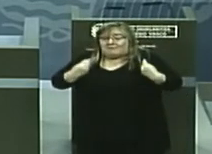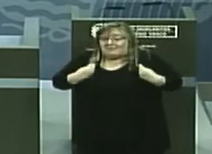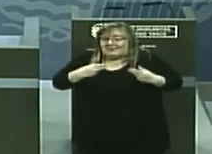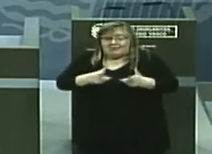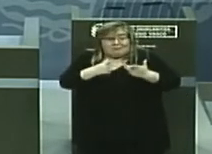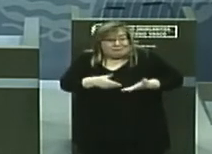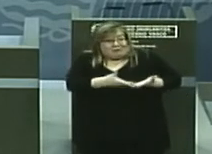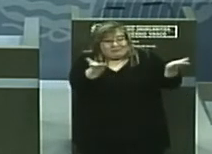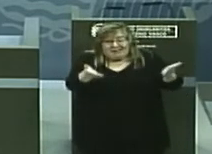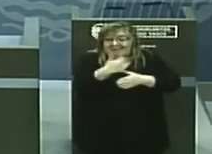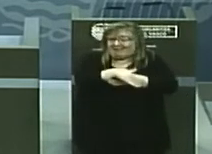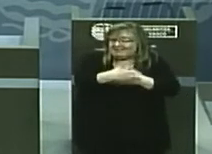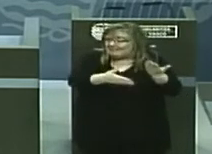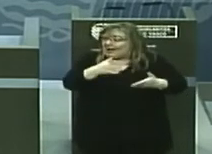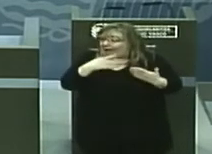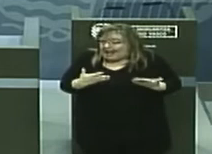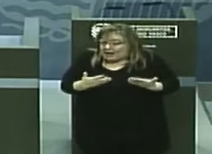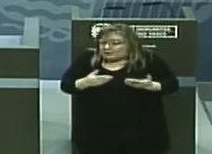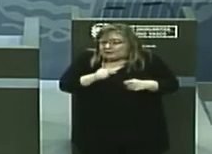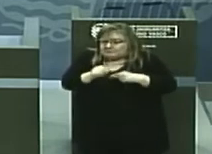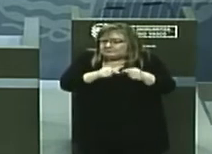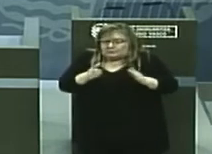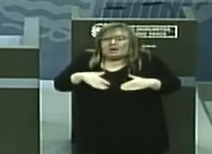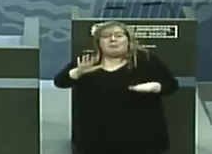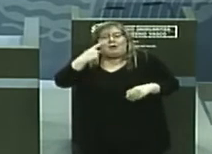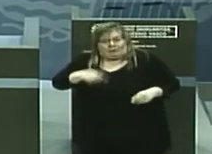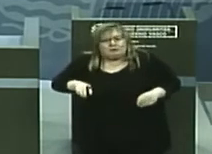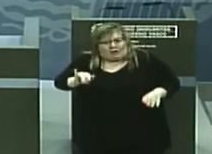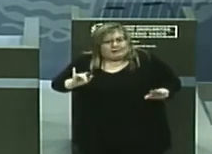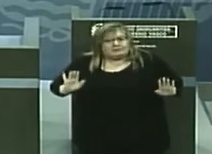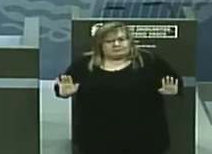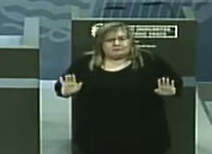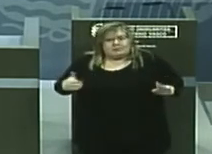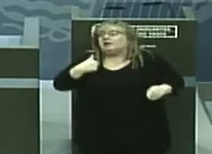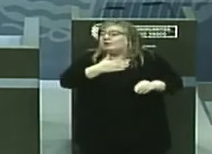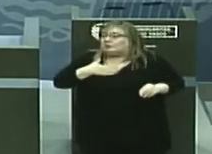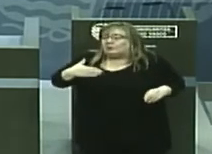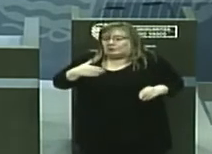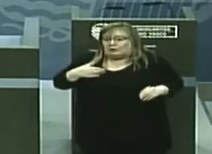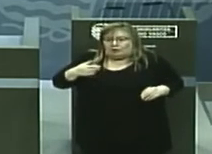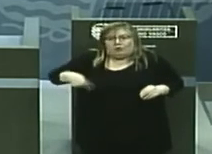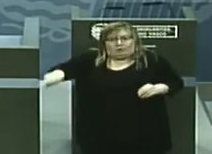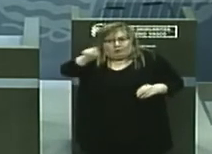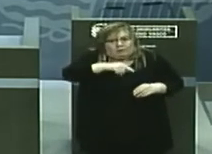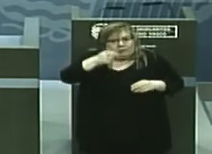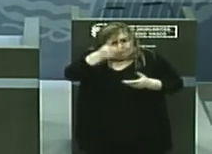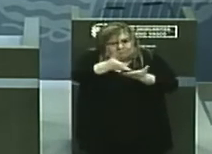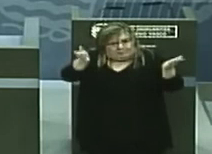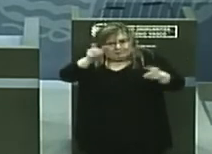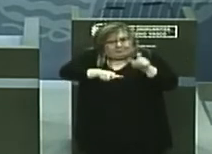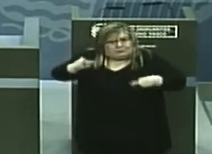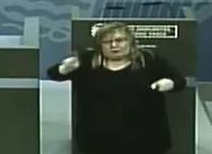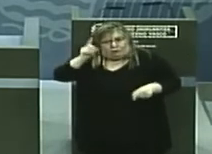social de momento no tenemos, pero el riesgo existe. Y esto lo quiero recordar a la población. En